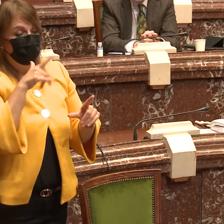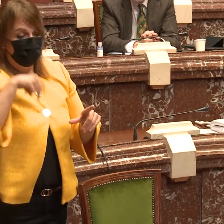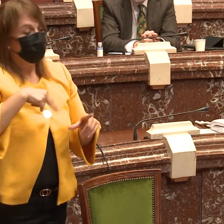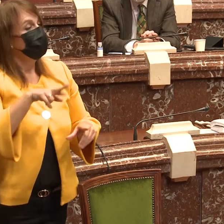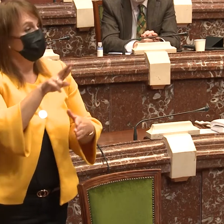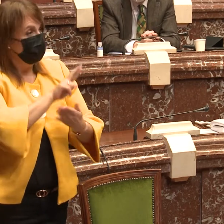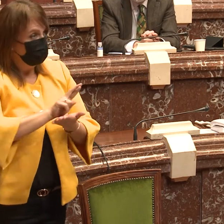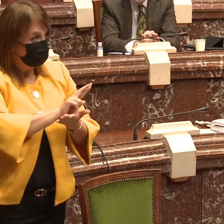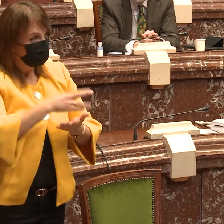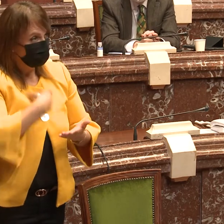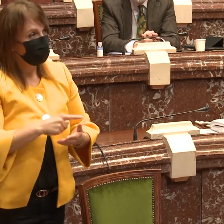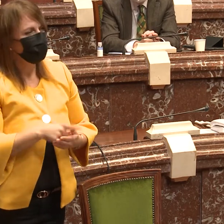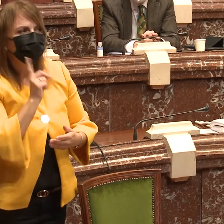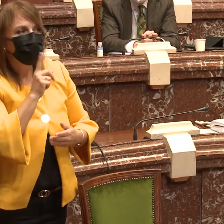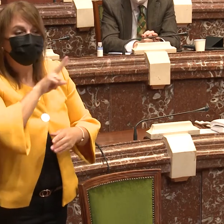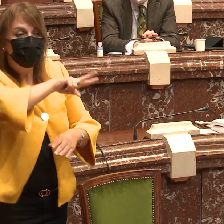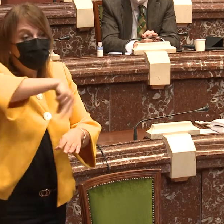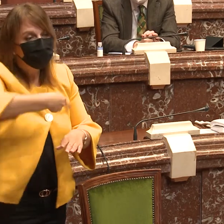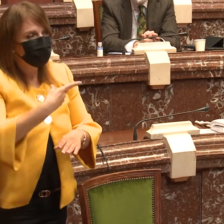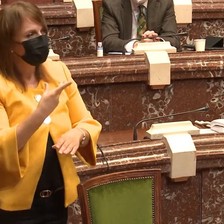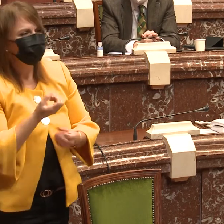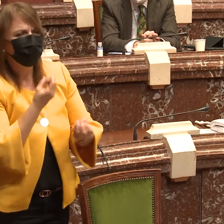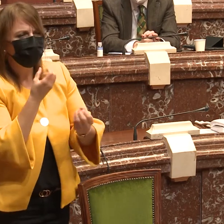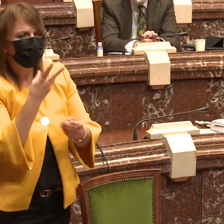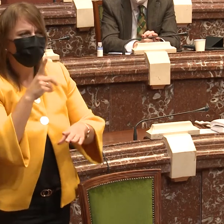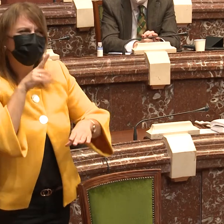televisión. Aquí en la región de Murcia